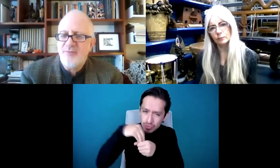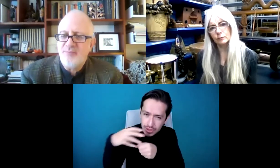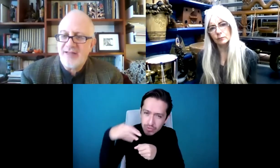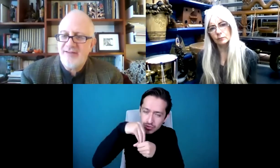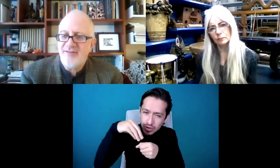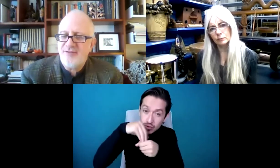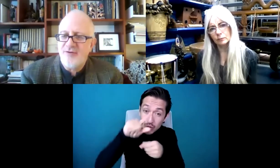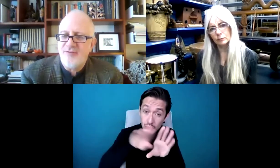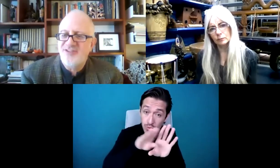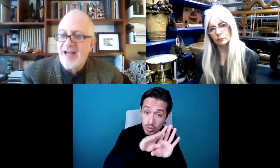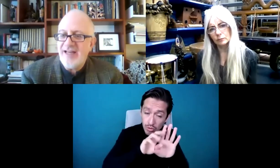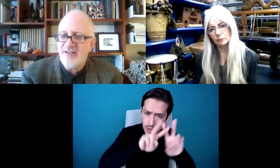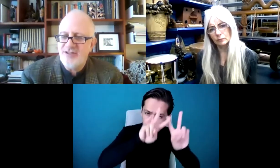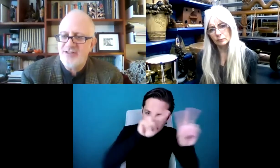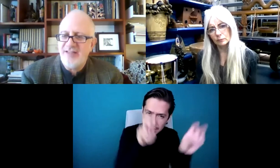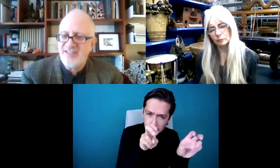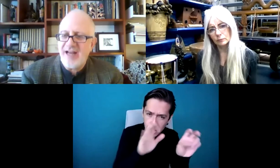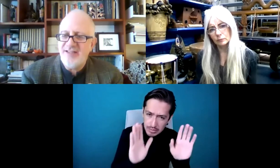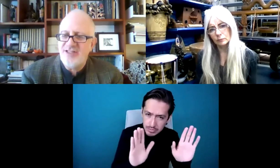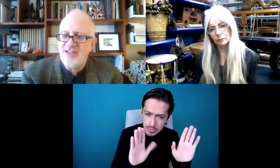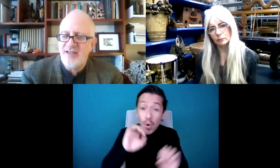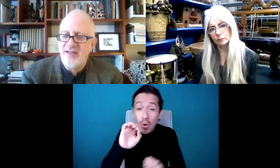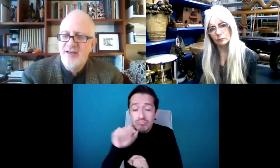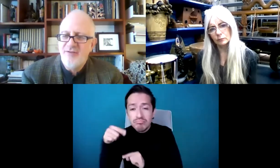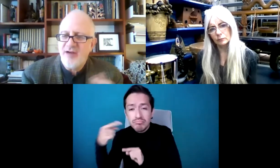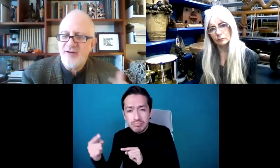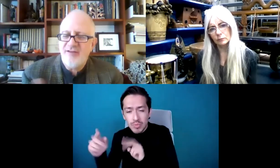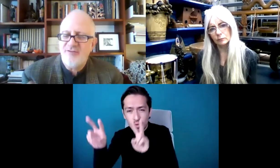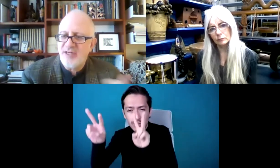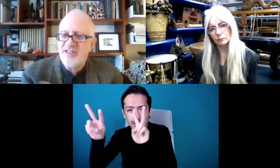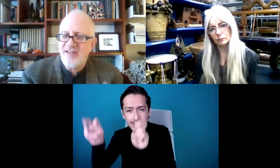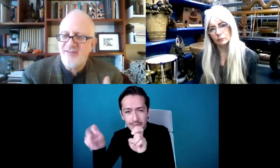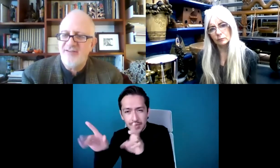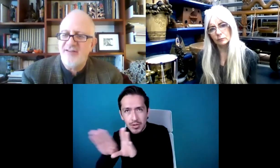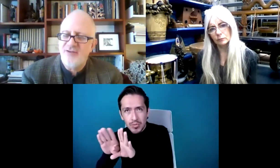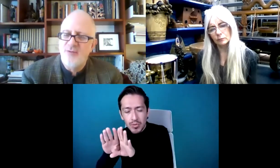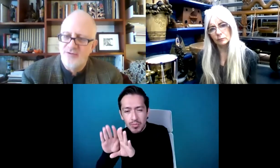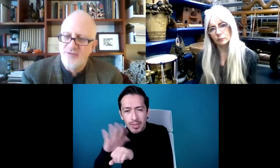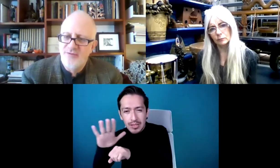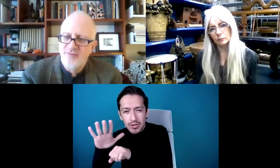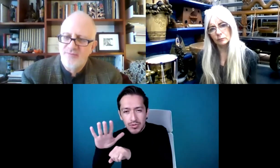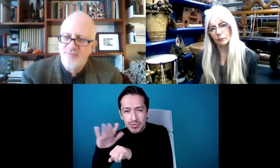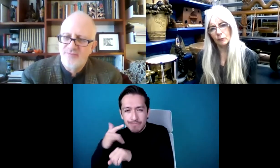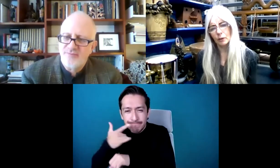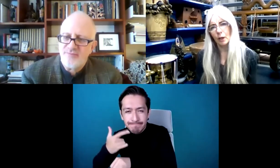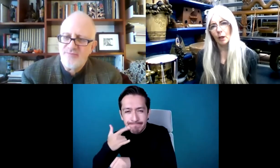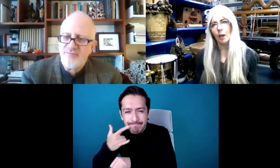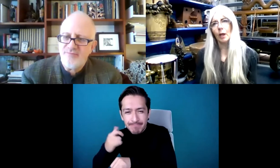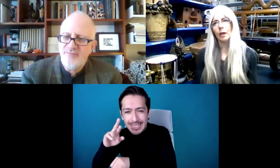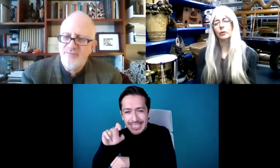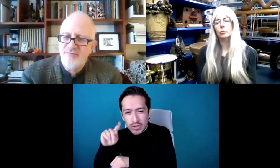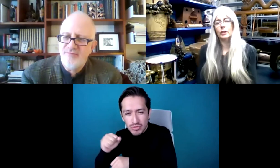marcada por la práctica de los retos y poner en tela de juicio los